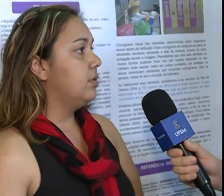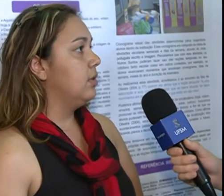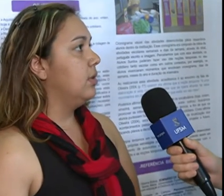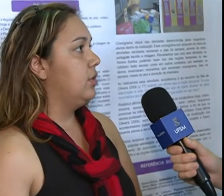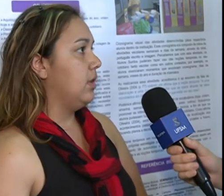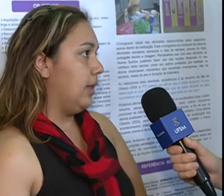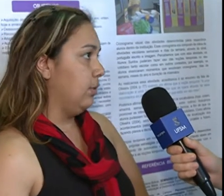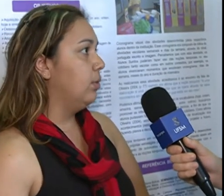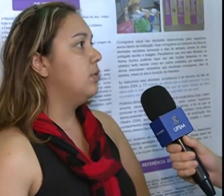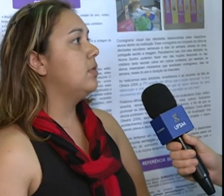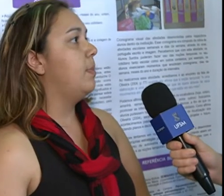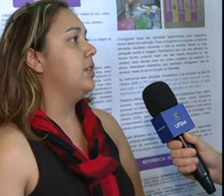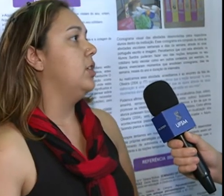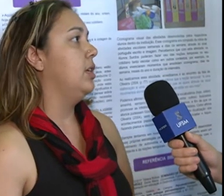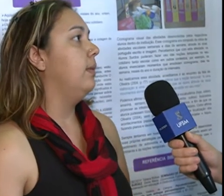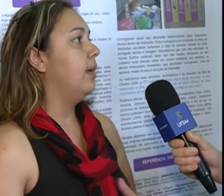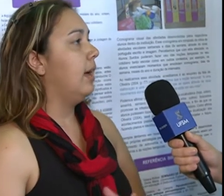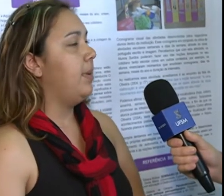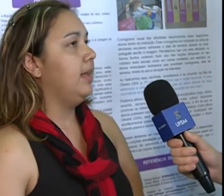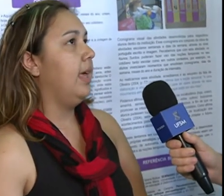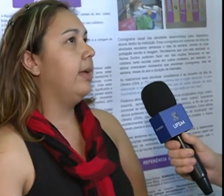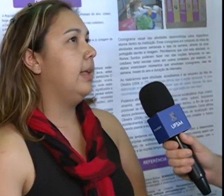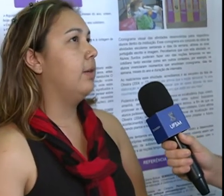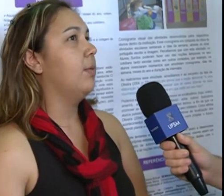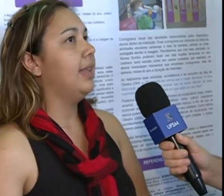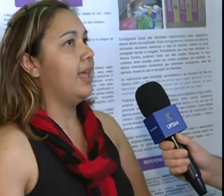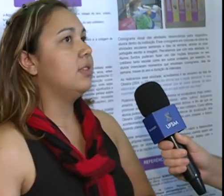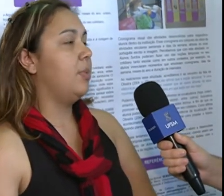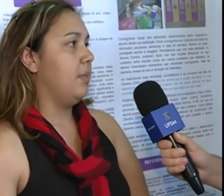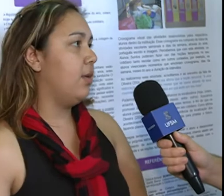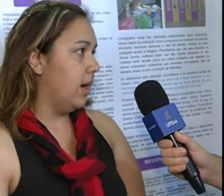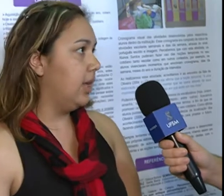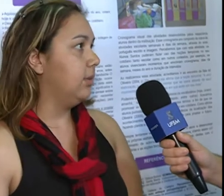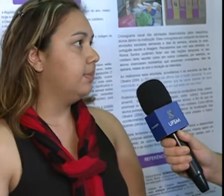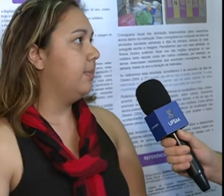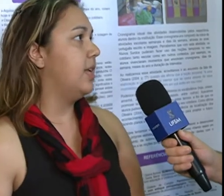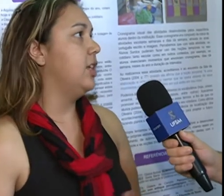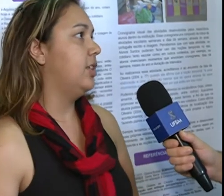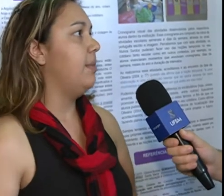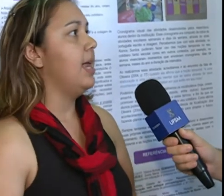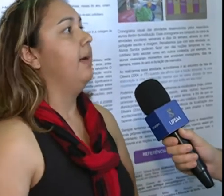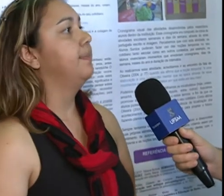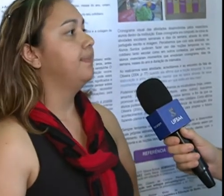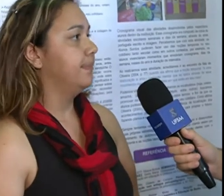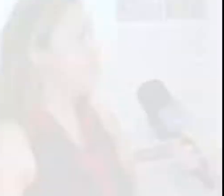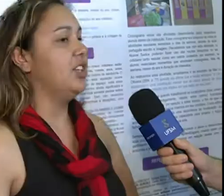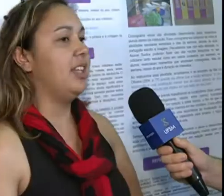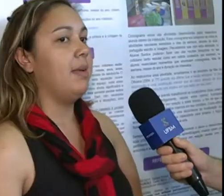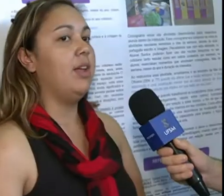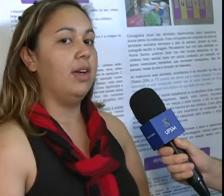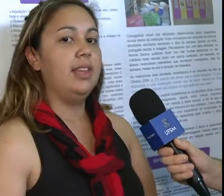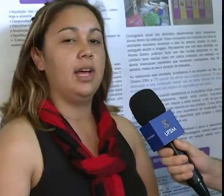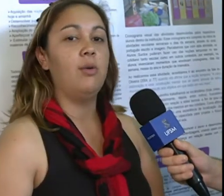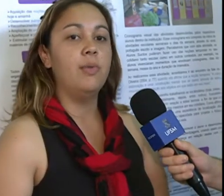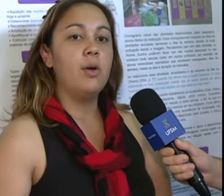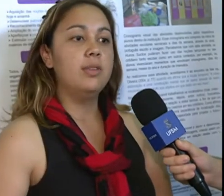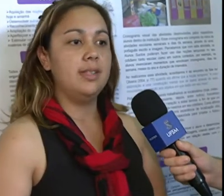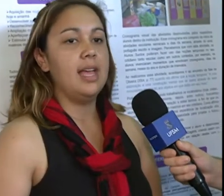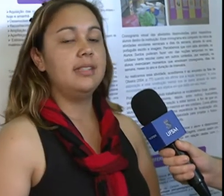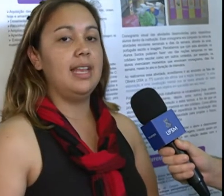adultos, para a gente aprender com matérias do primeiro ano, para a gente trabalhar. A gente trabalhou, então, os sinais que eles